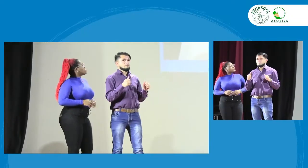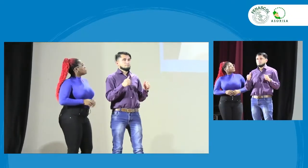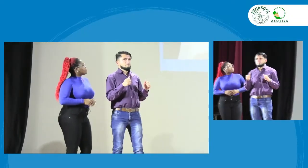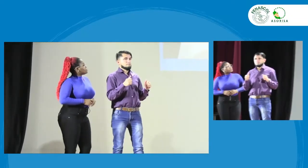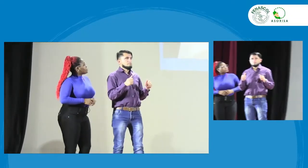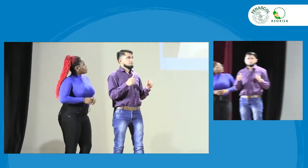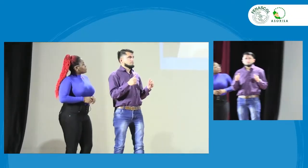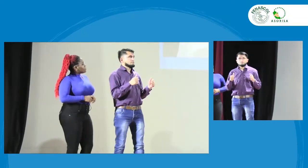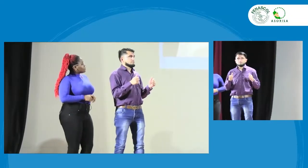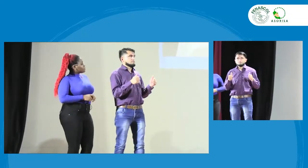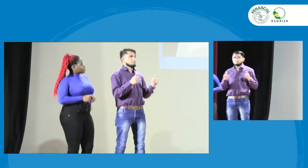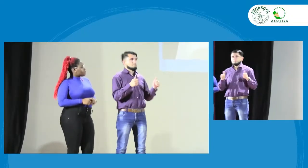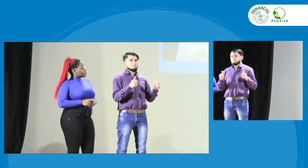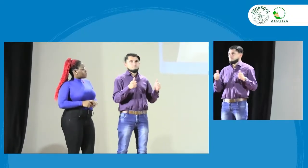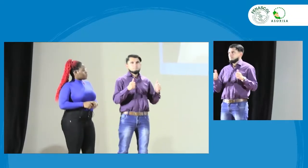¿Me tienes aquí en el plano?